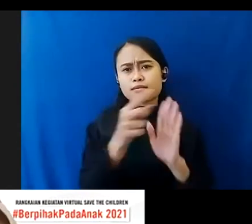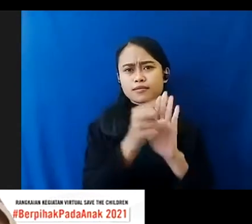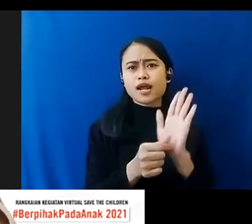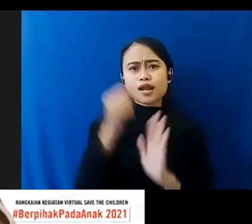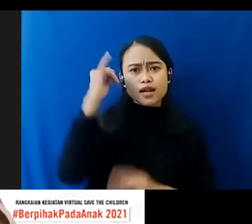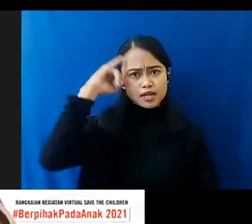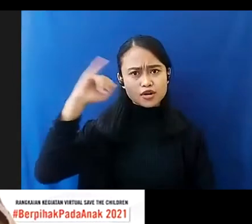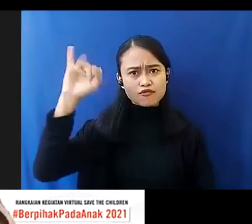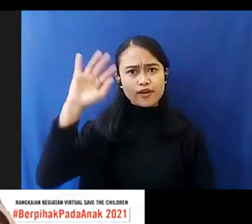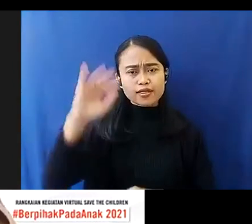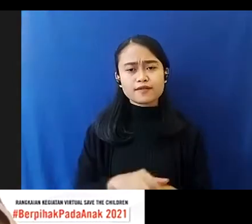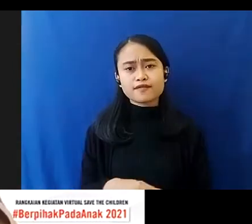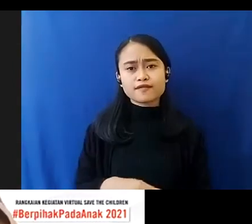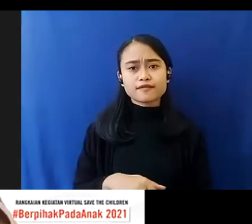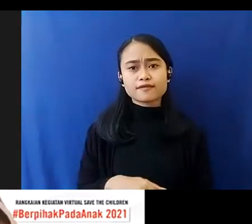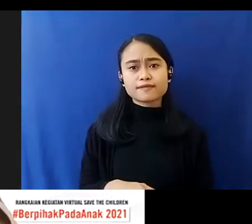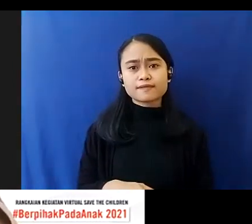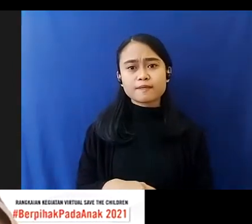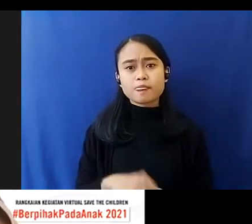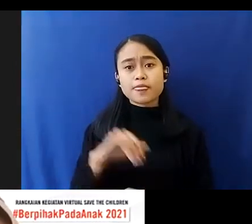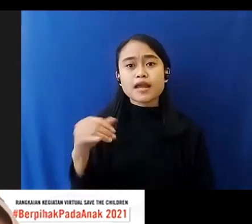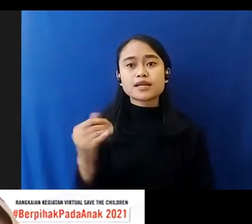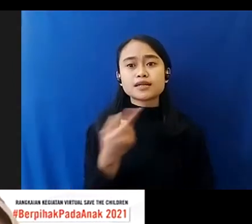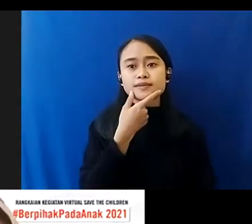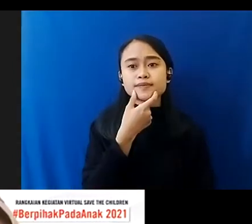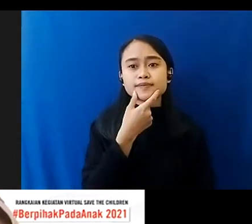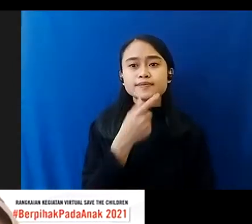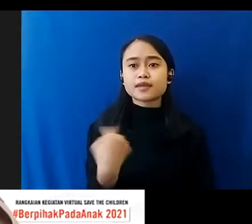Jadi Apa Namanya Kita